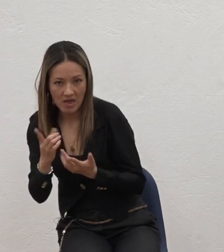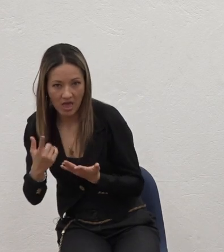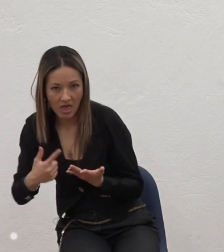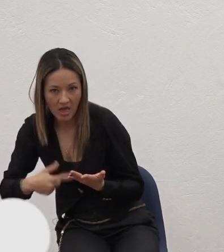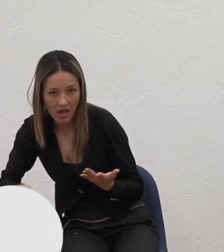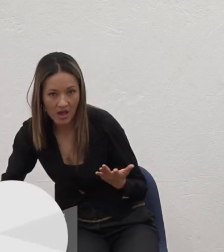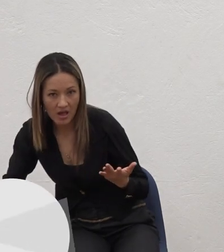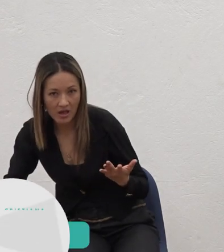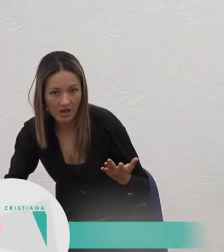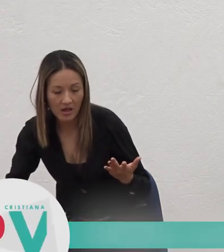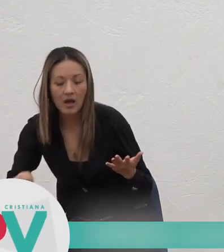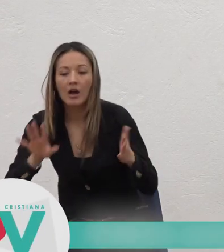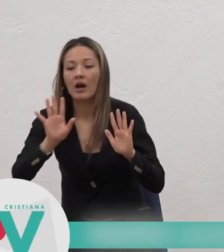Mateo 12 18 al 21